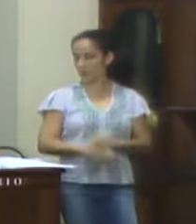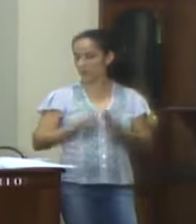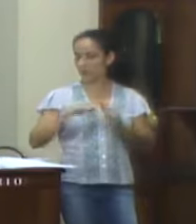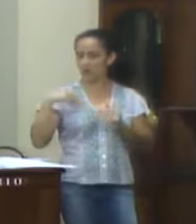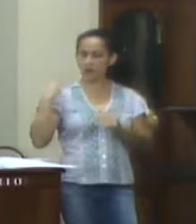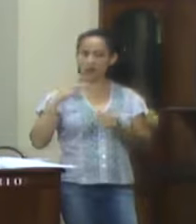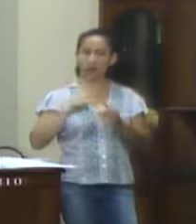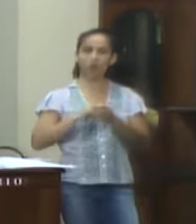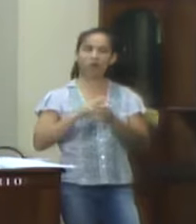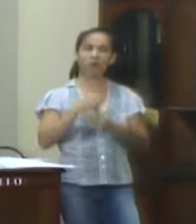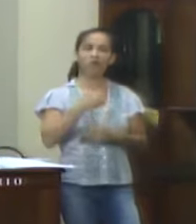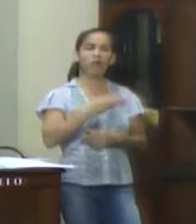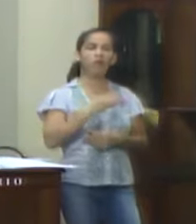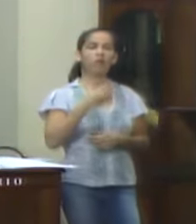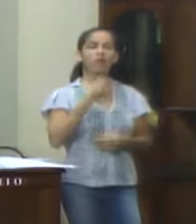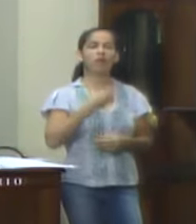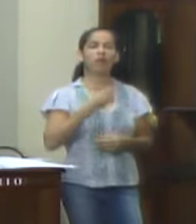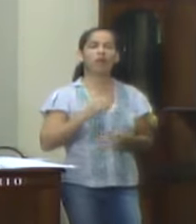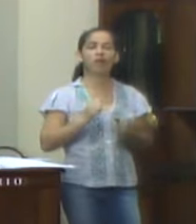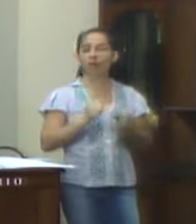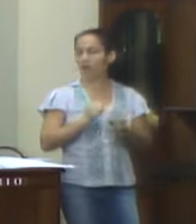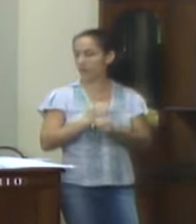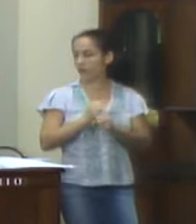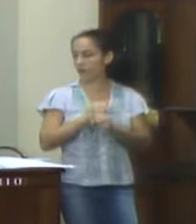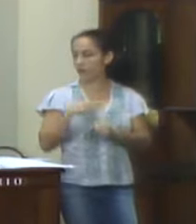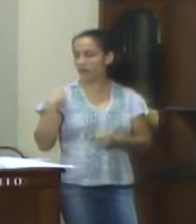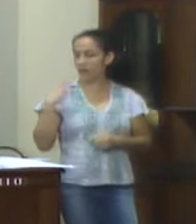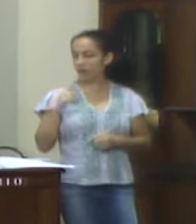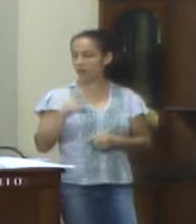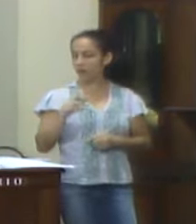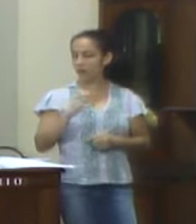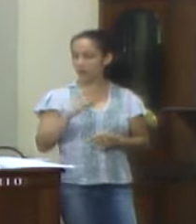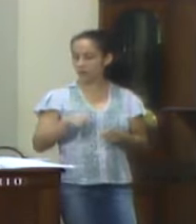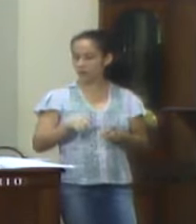Municipal de Valença, 13 de dezembro de 2018, vereador professor Rafael.